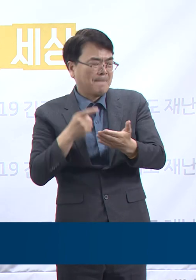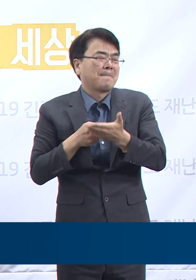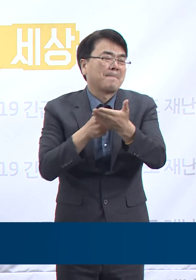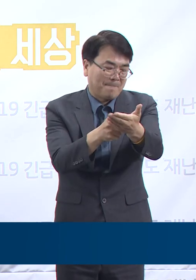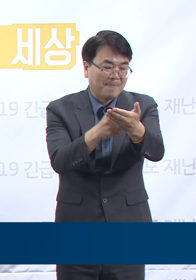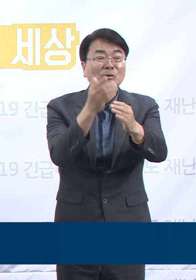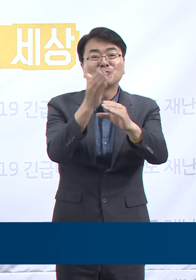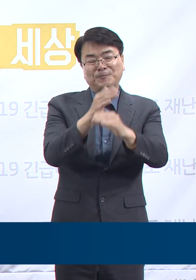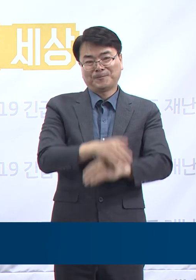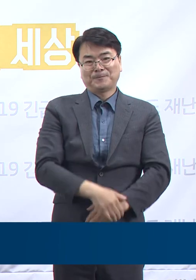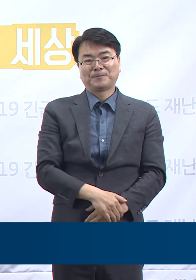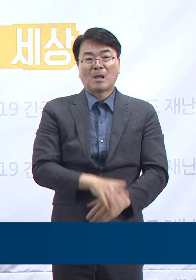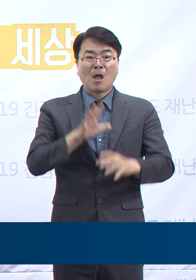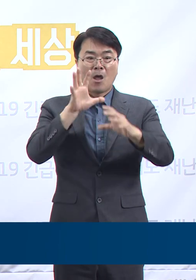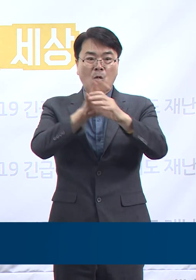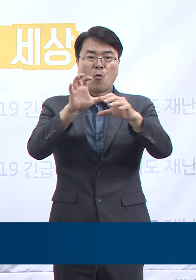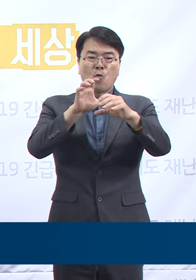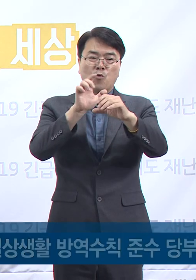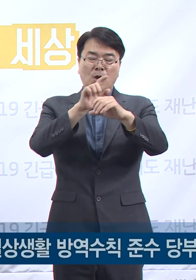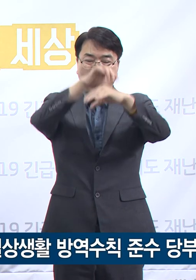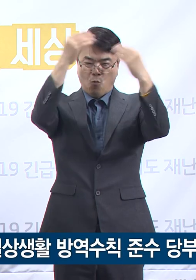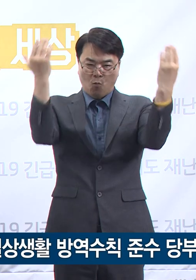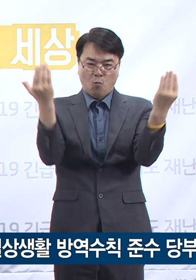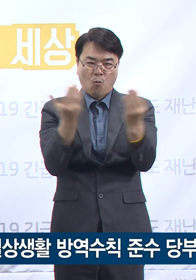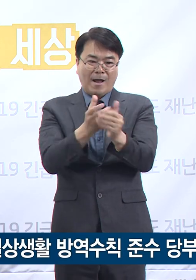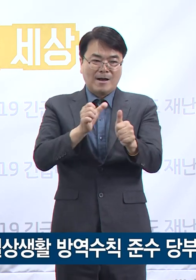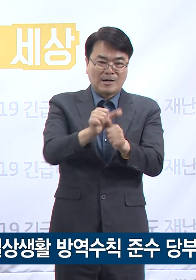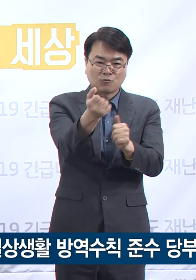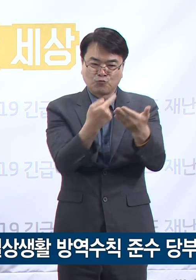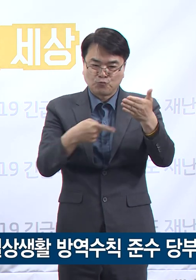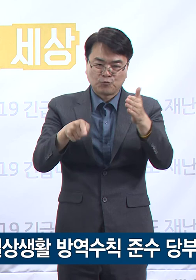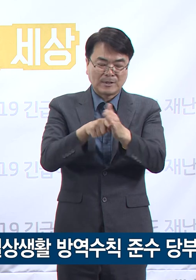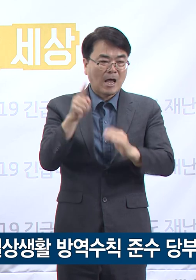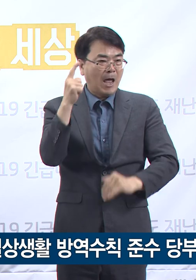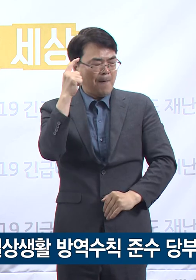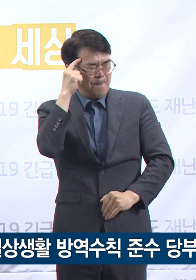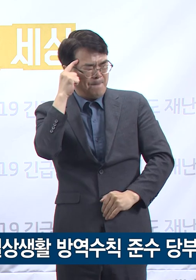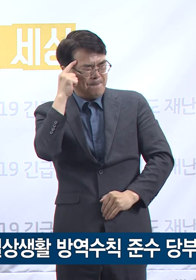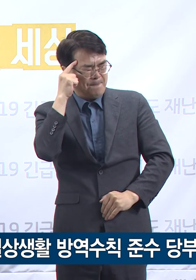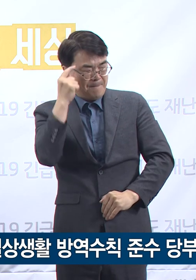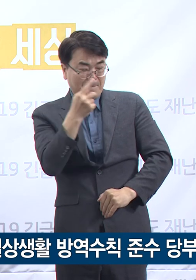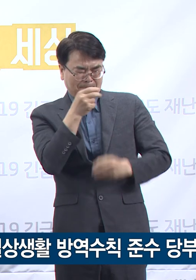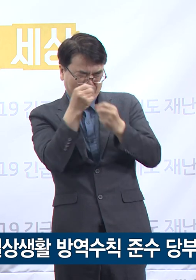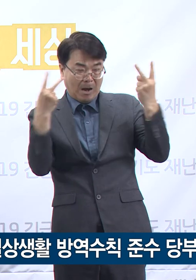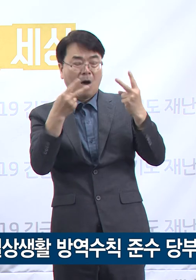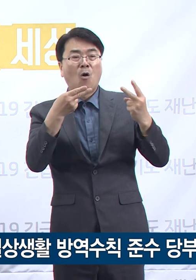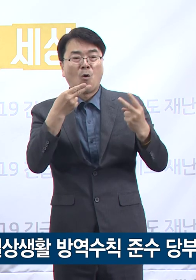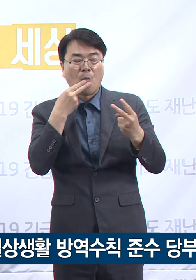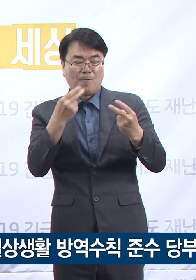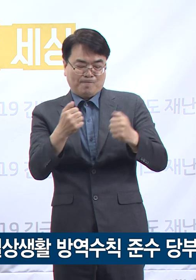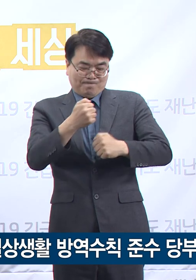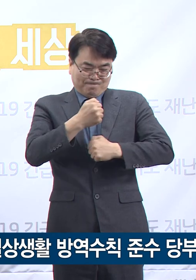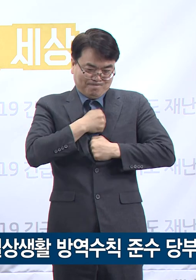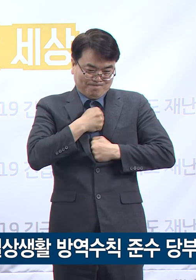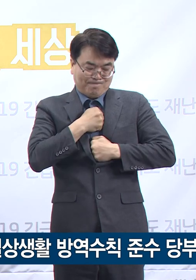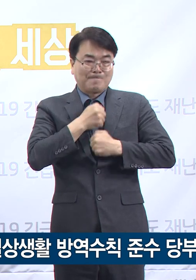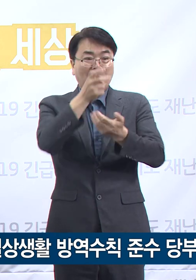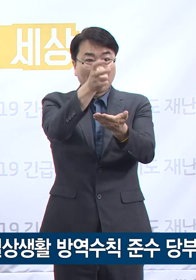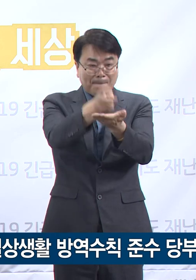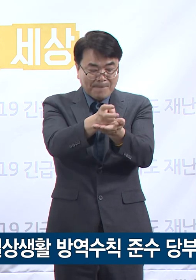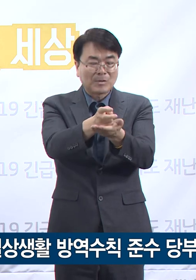코로나19의 완전한 종식시까지 경각심을 가지고 모임자재 및 일상에서의 철저한 방역수칙 준수를